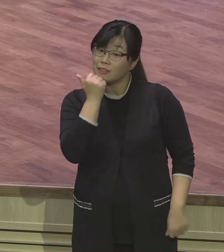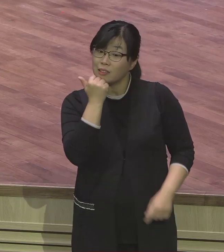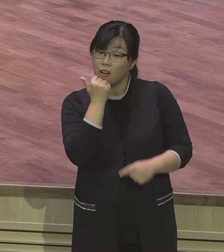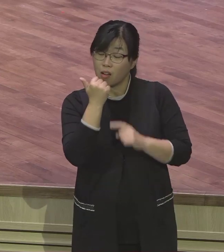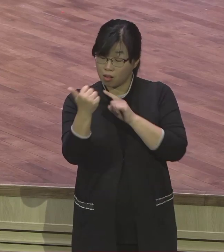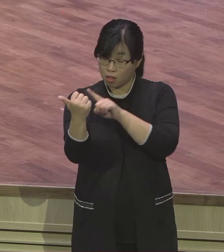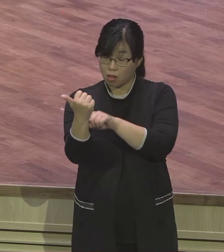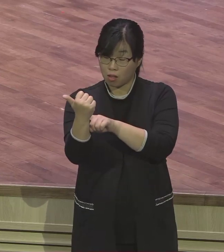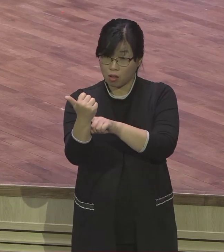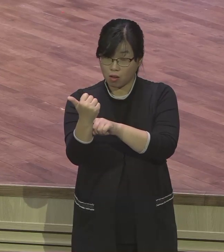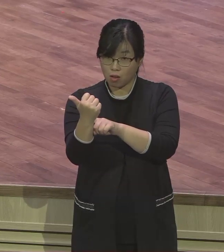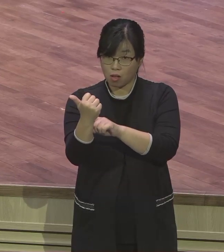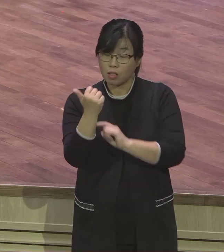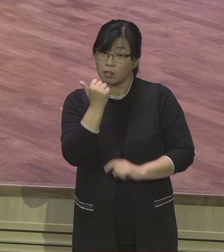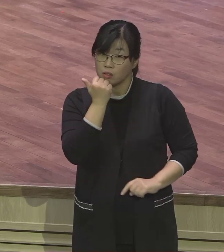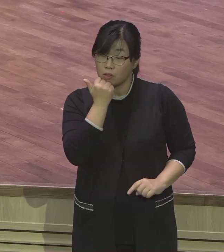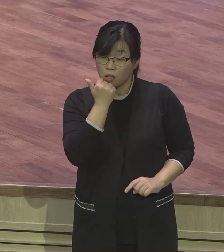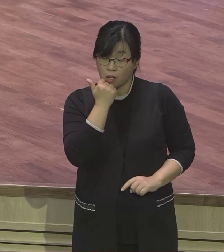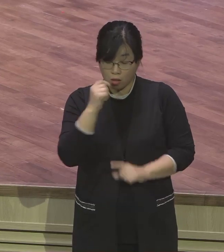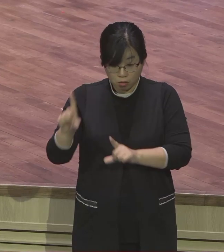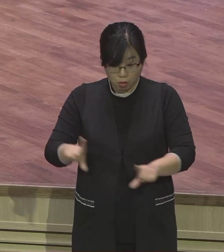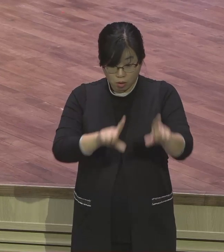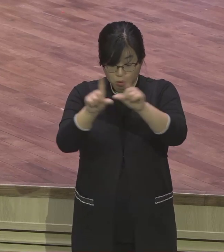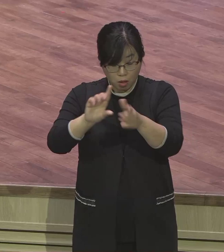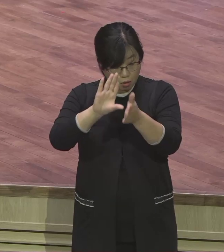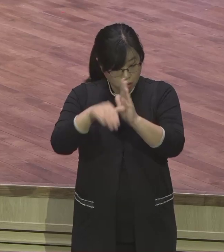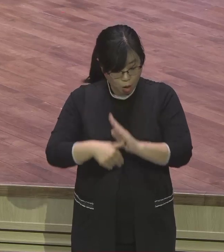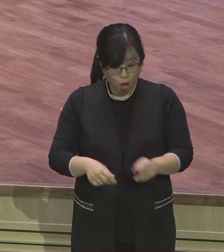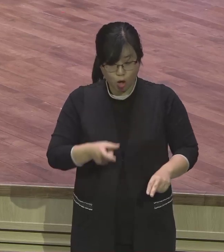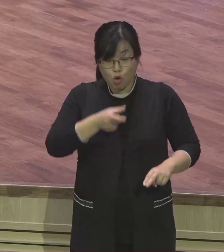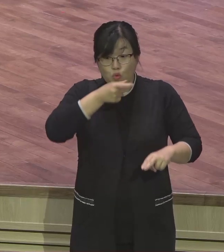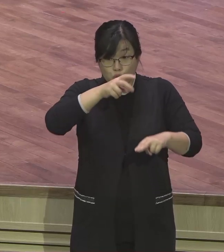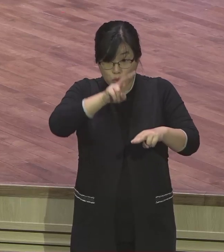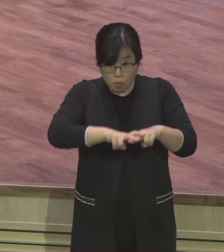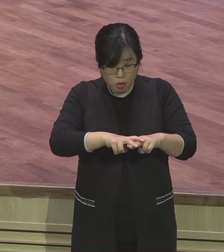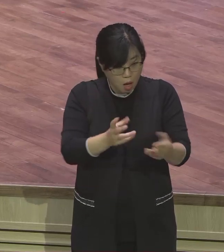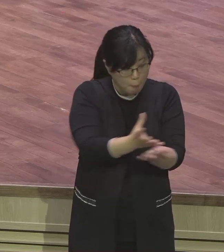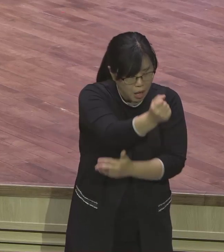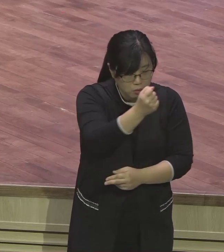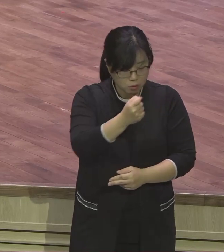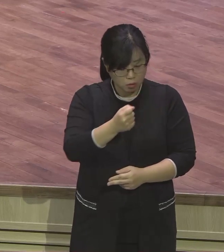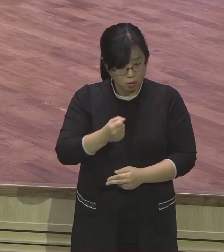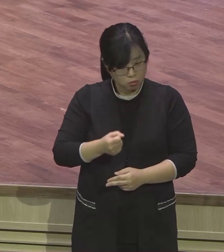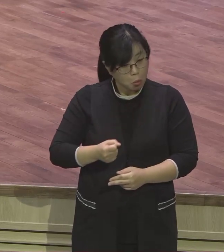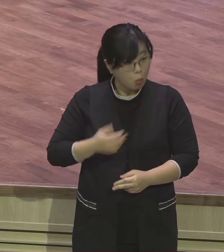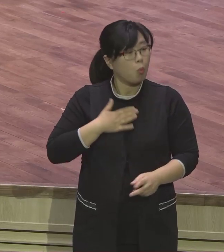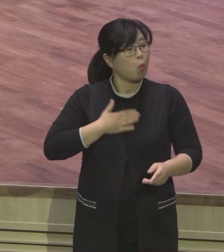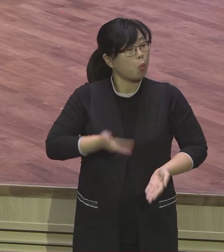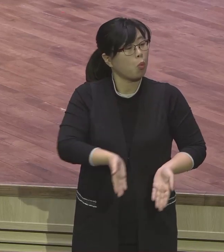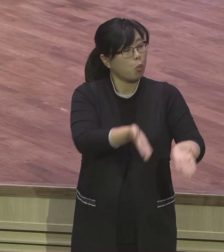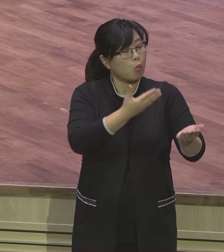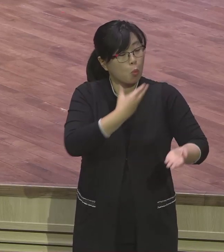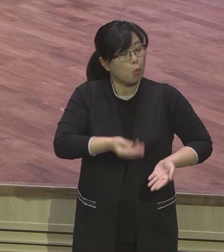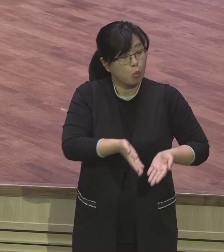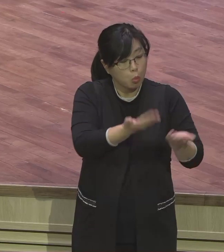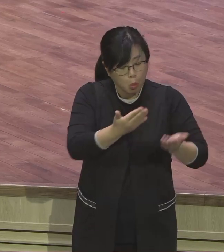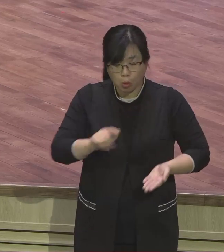플랫폼을 빼앗아 버리는데. 이 우물을 그냥. 그렇게 하고 문제사건이 없다는 게 아니에요.